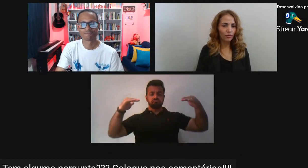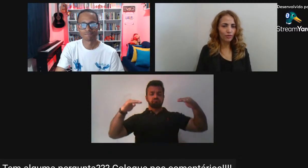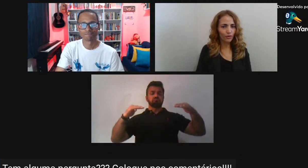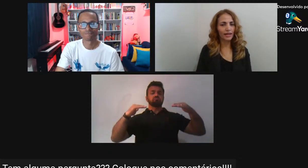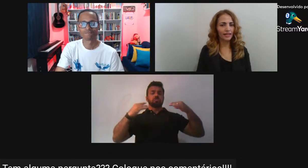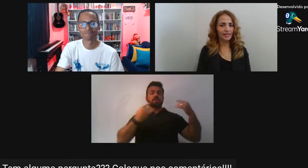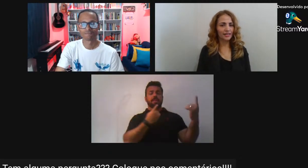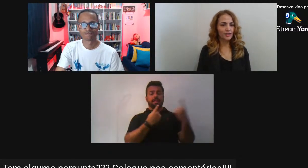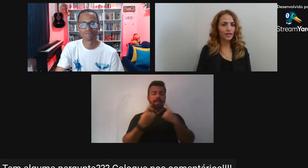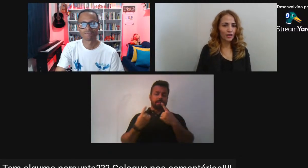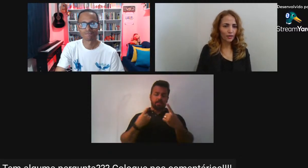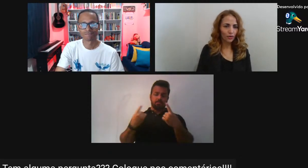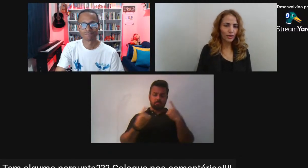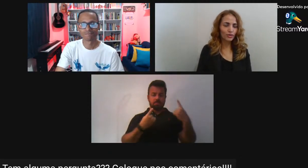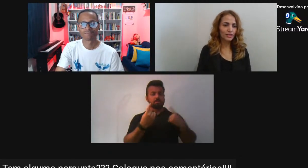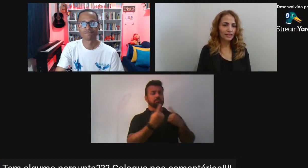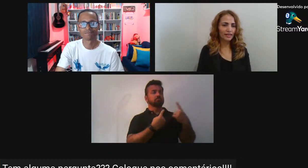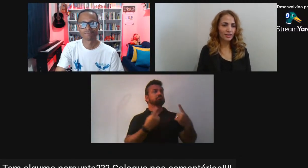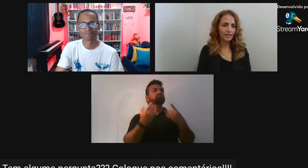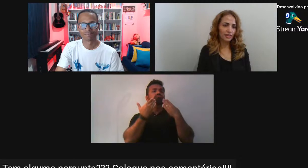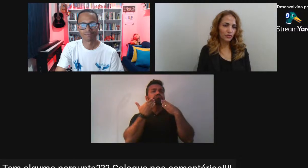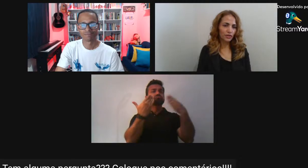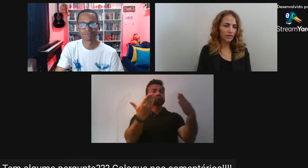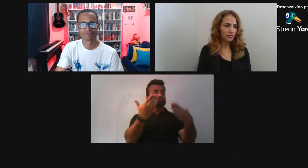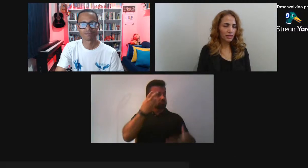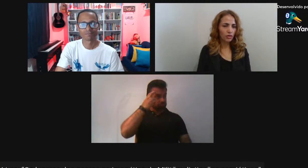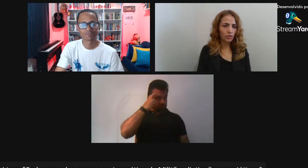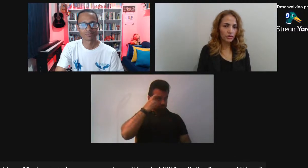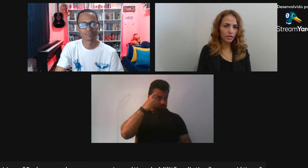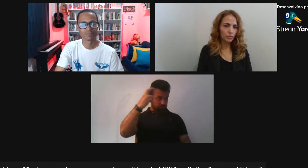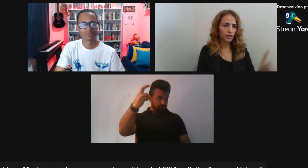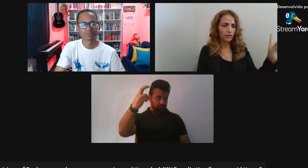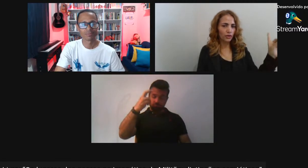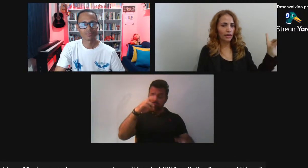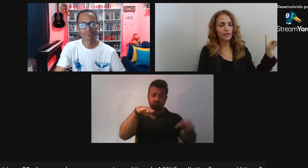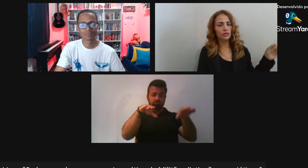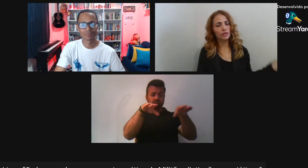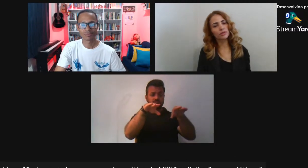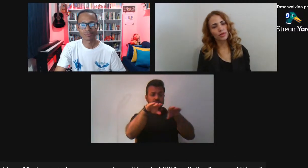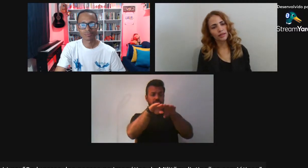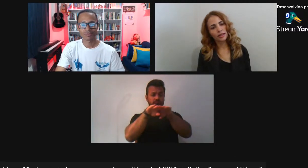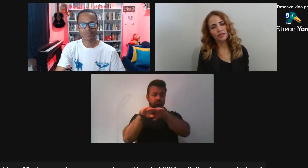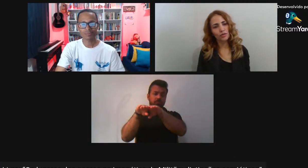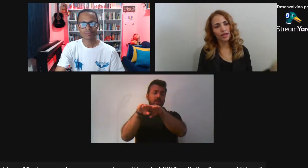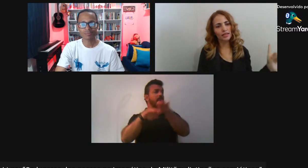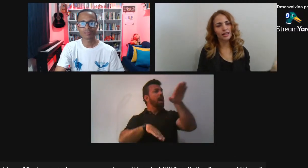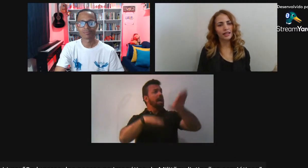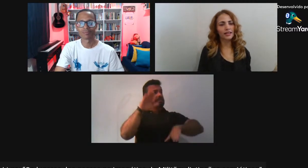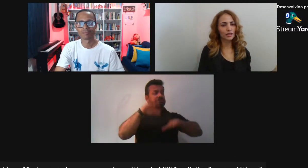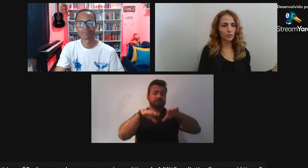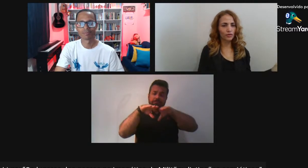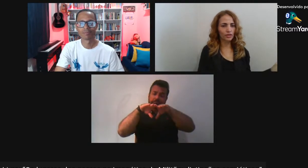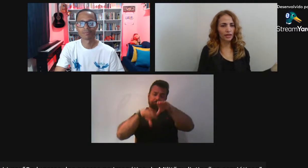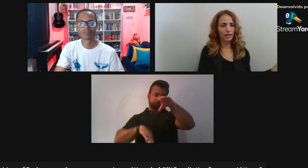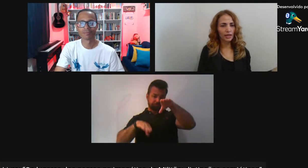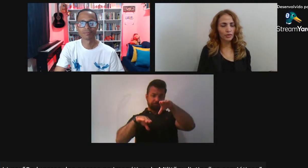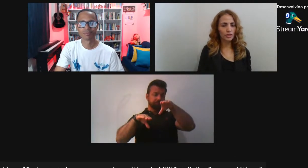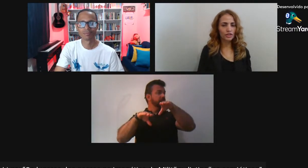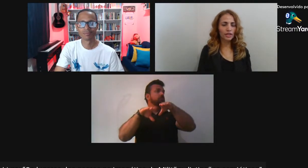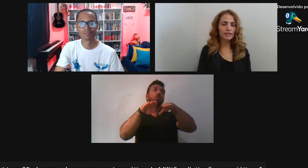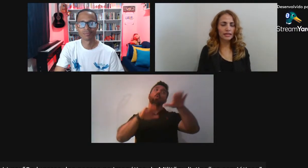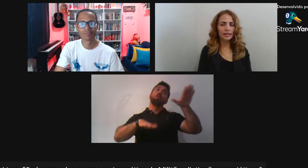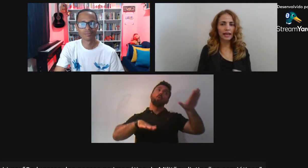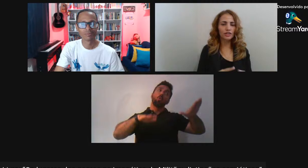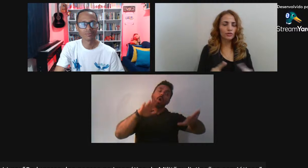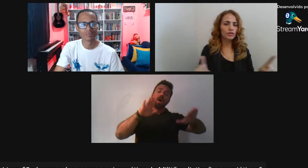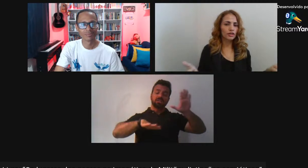real Com a realidade Com a sociedade Em que eles vivem E com o contexto Porque eles vão lá Fazer turismo Eles não conhecem A realidade daqueles povos lá Por isso